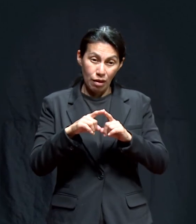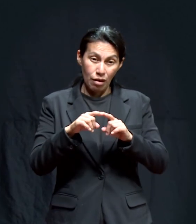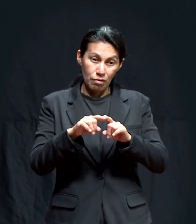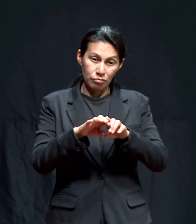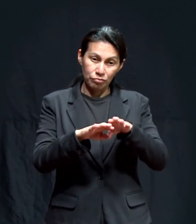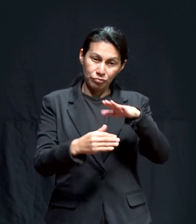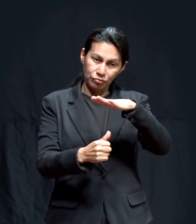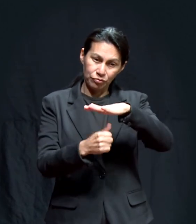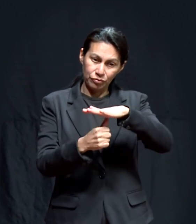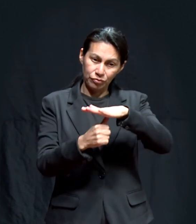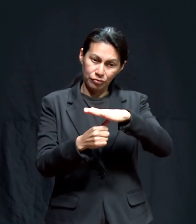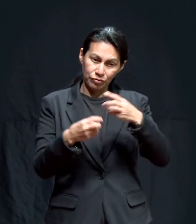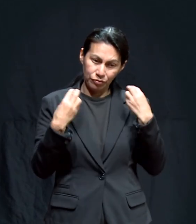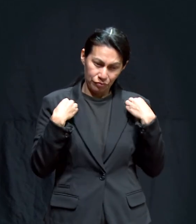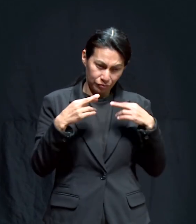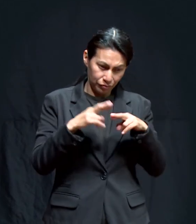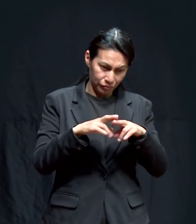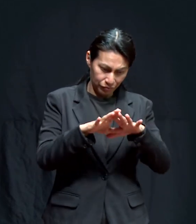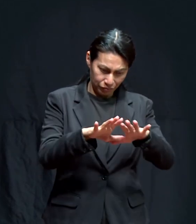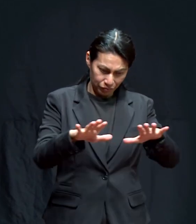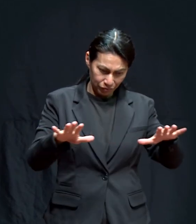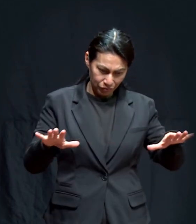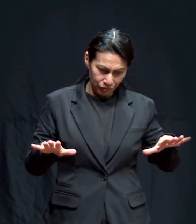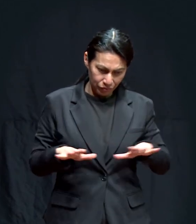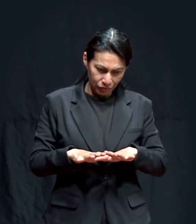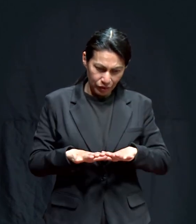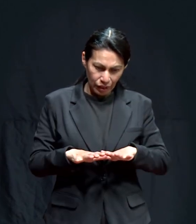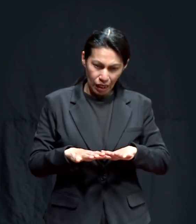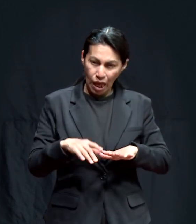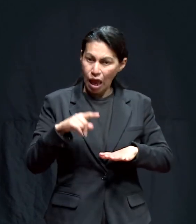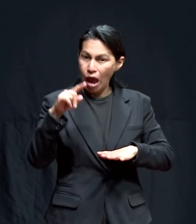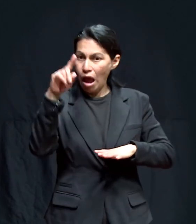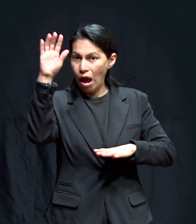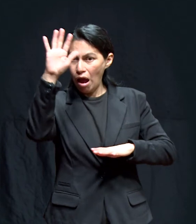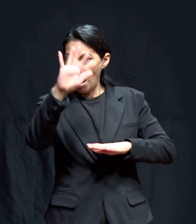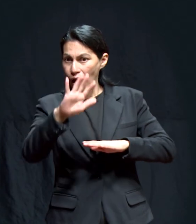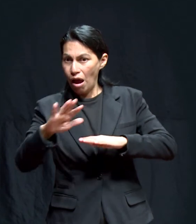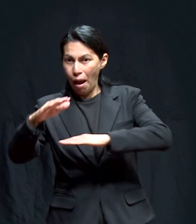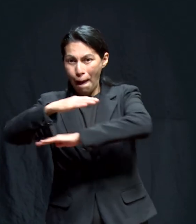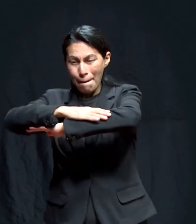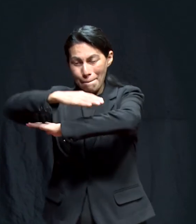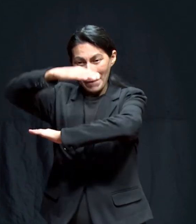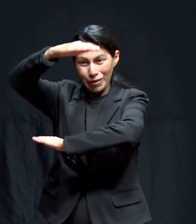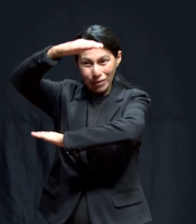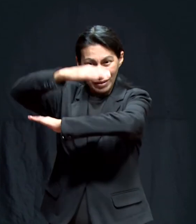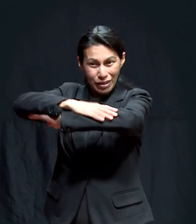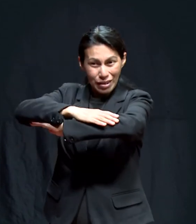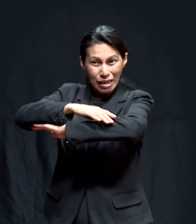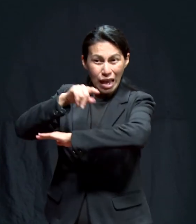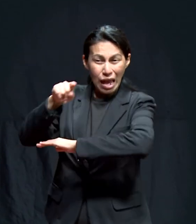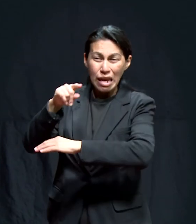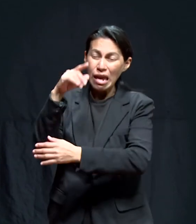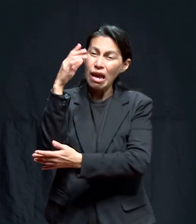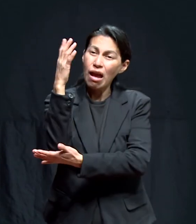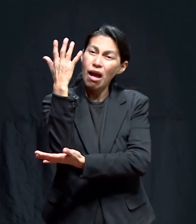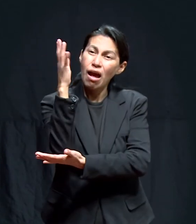ventanal y había un árbol muy frondoso, muy enorme, que cobijaba muchas aves.